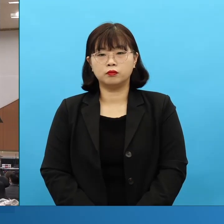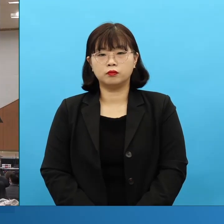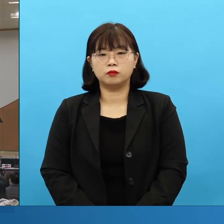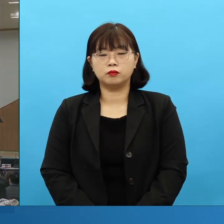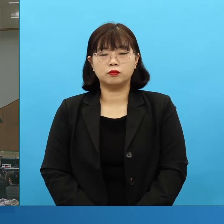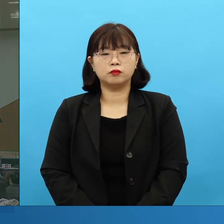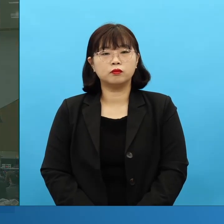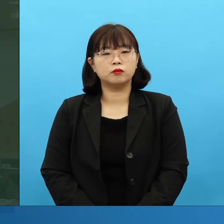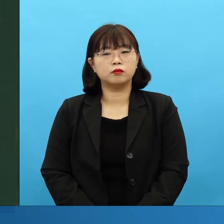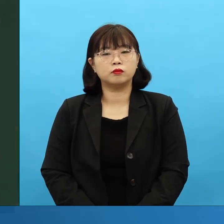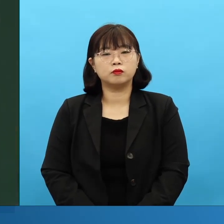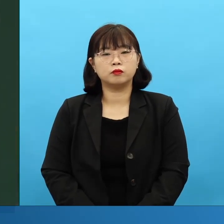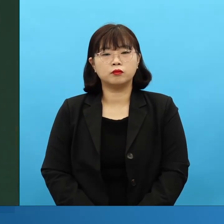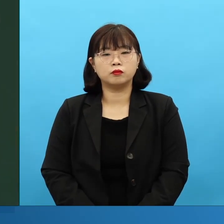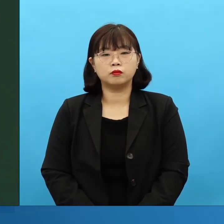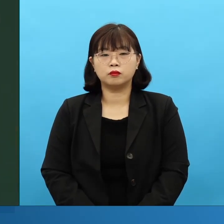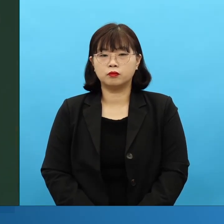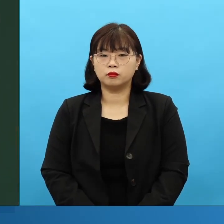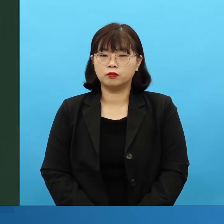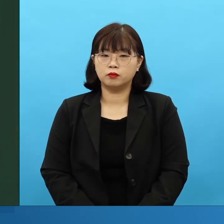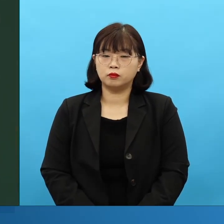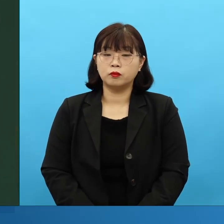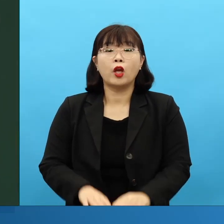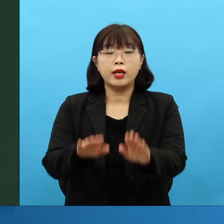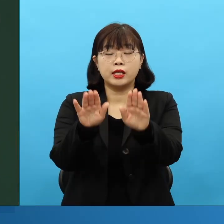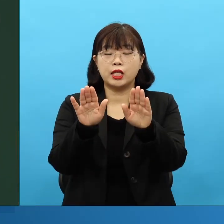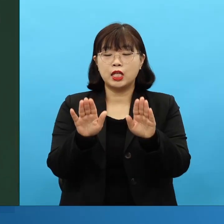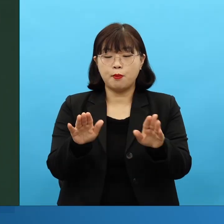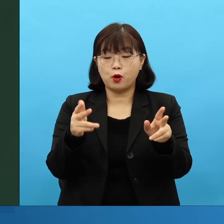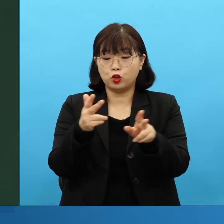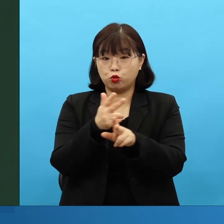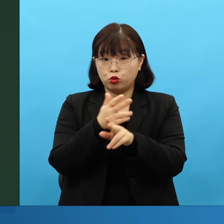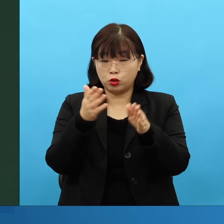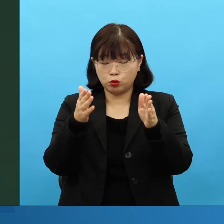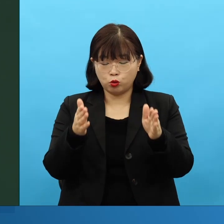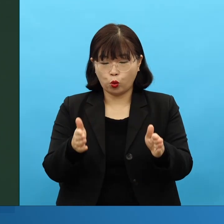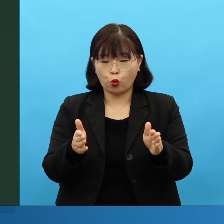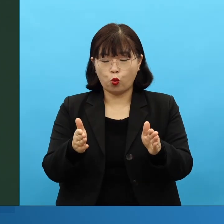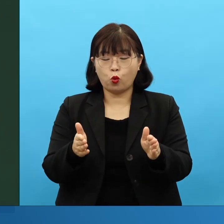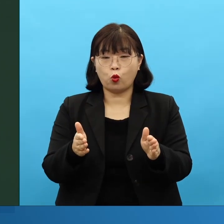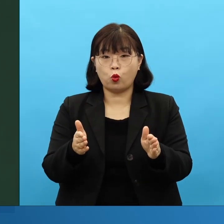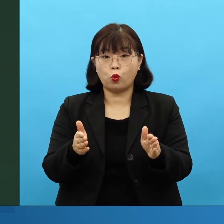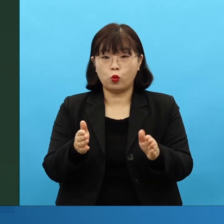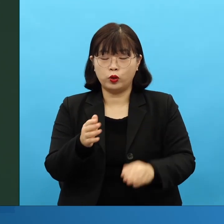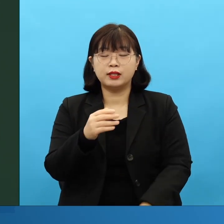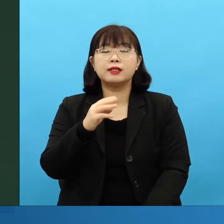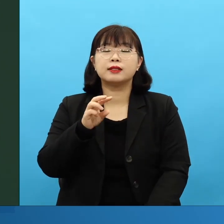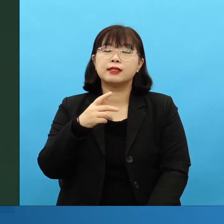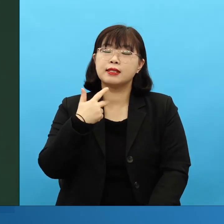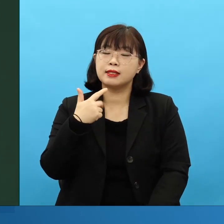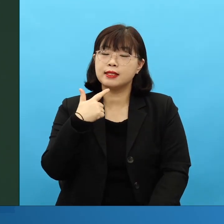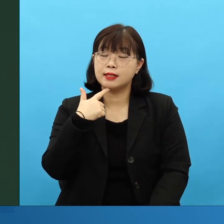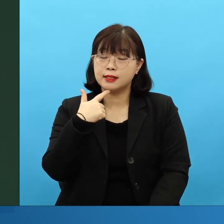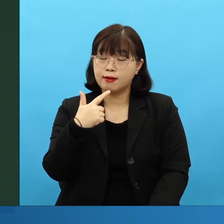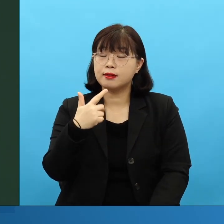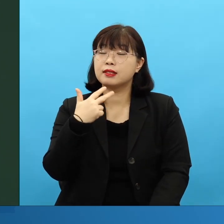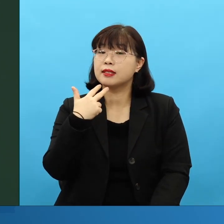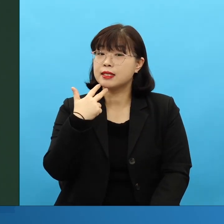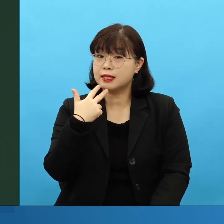이번 주간은 계속 우리 유아유치 교사들, 부모님들, 또 유아유치 렘런너들을 위한